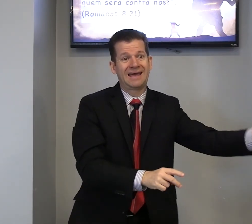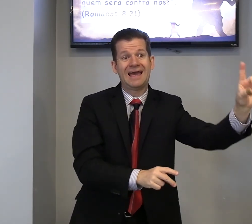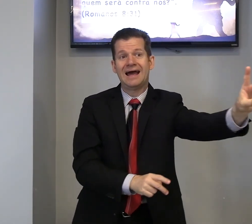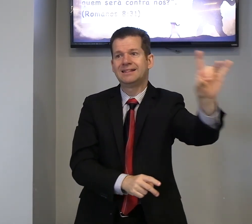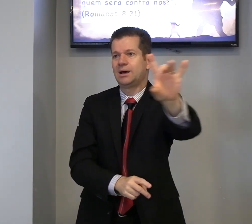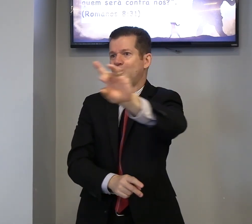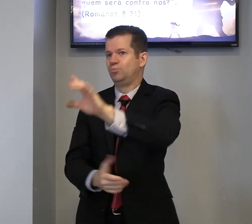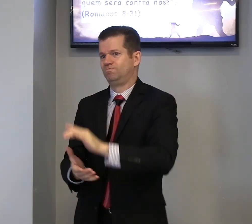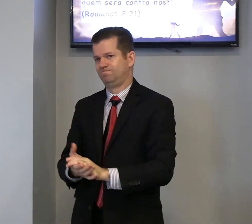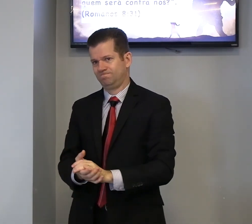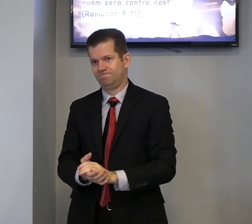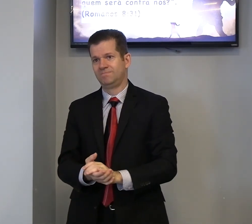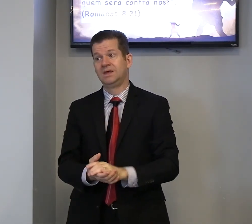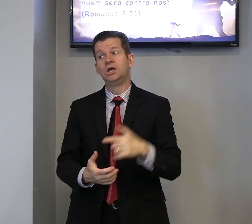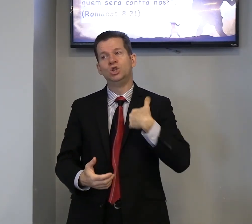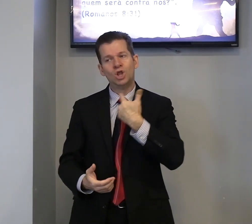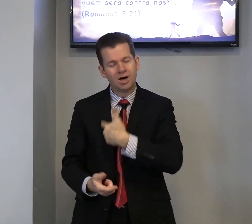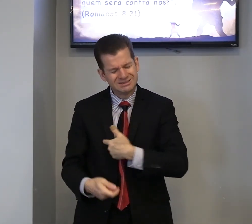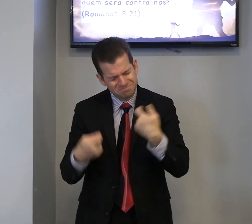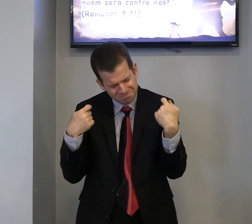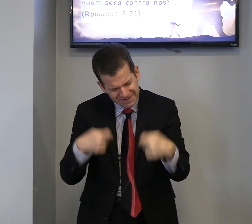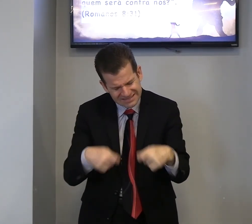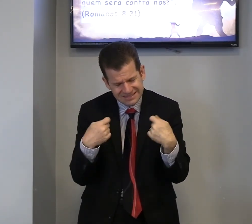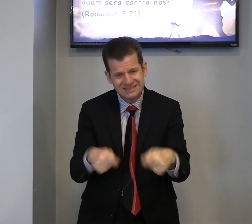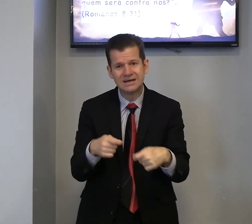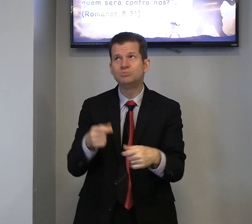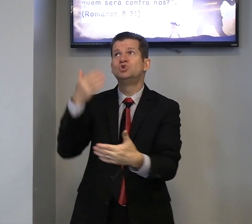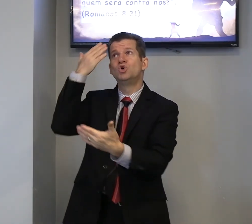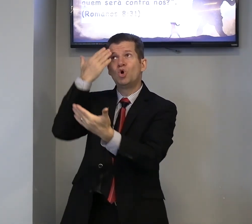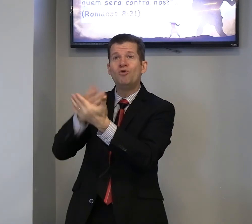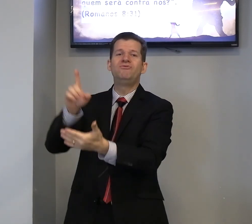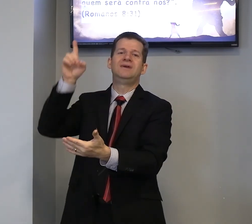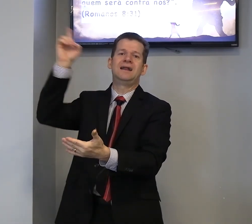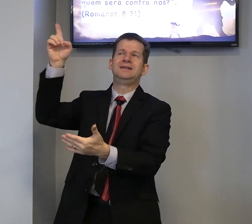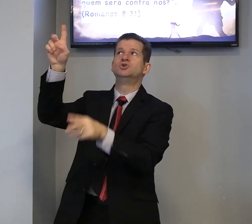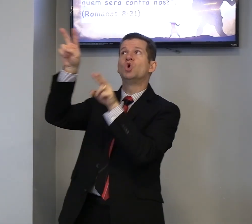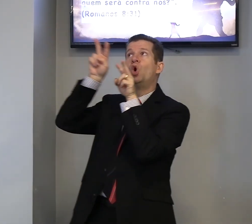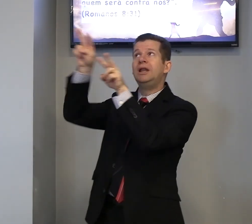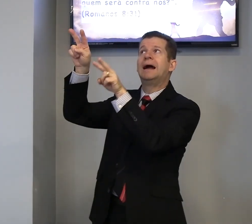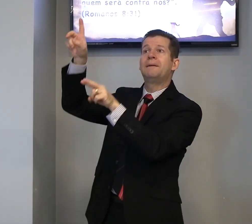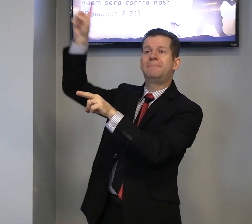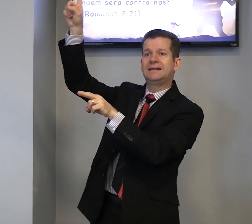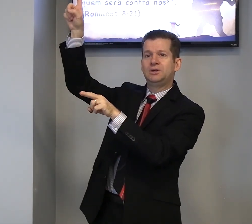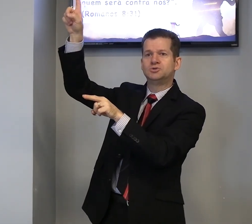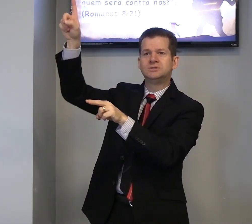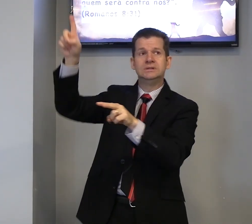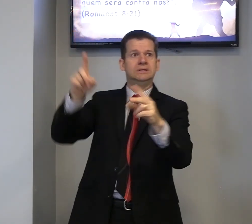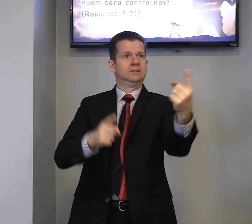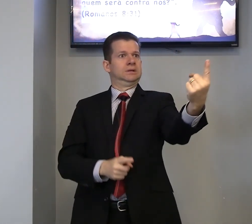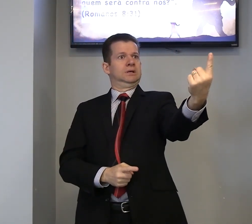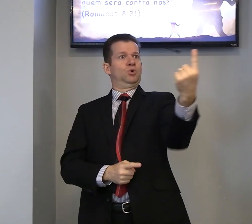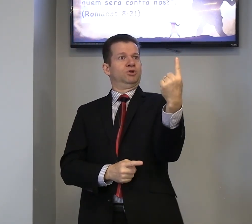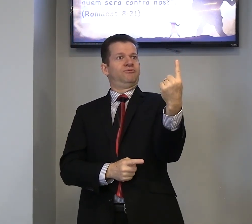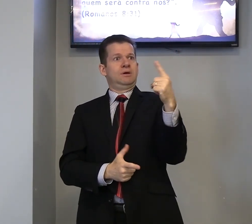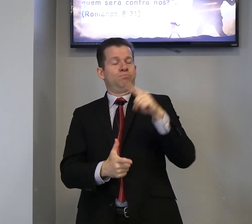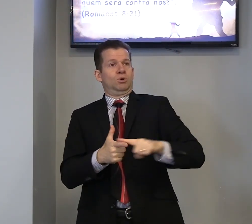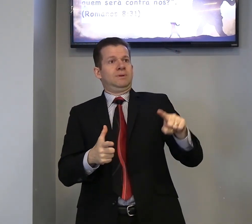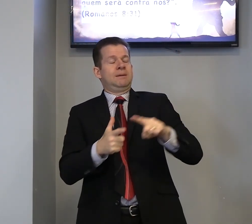para cada um, nós, precisamos, confiar em Deus, olhar para Deus, quando vem problema,